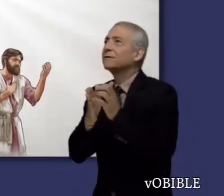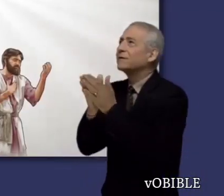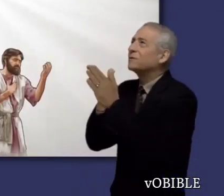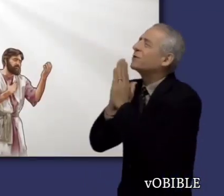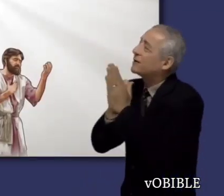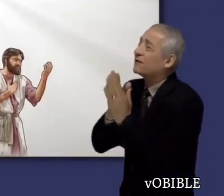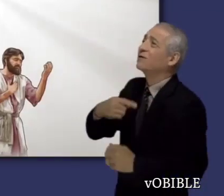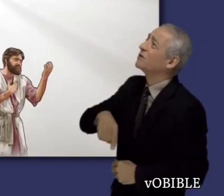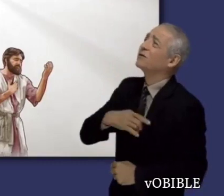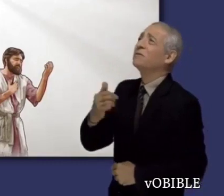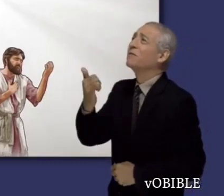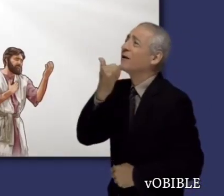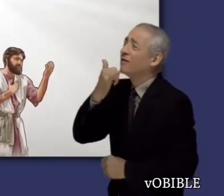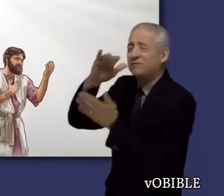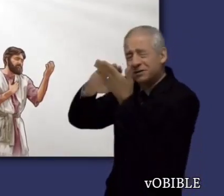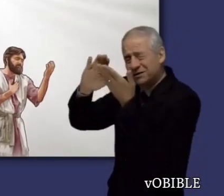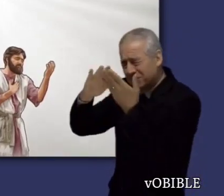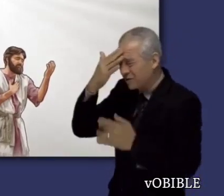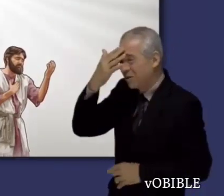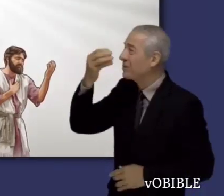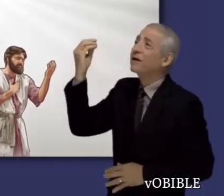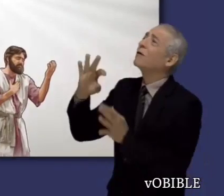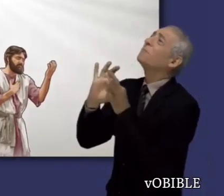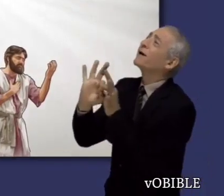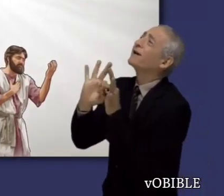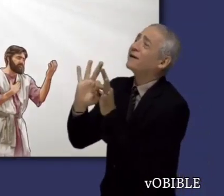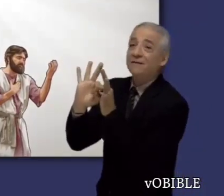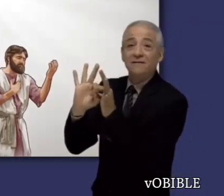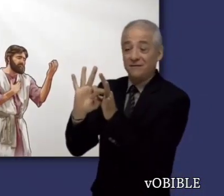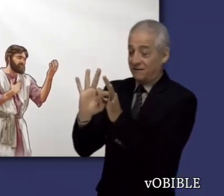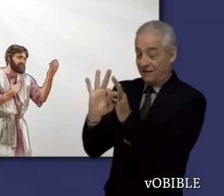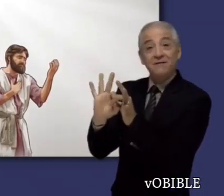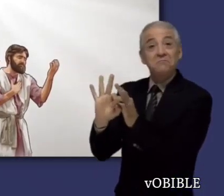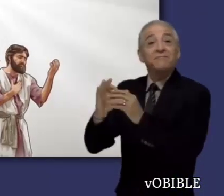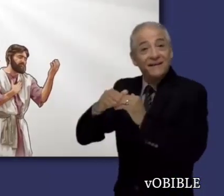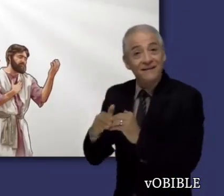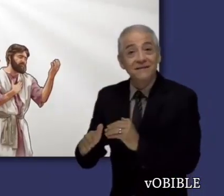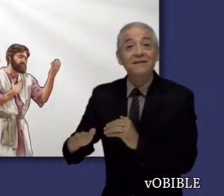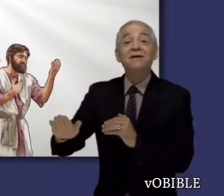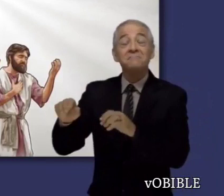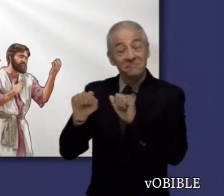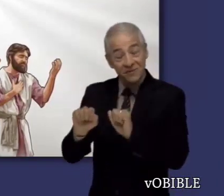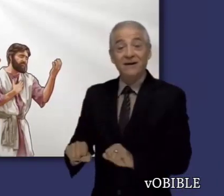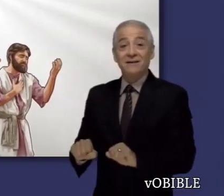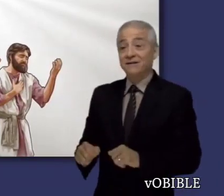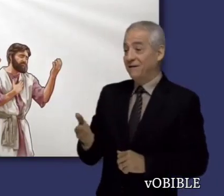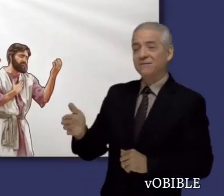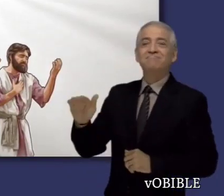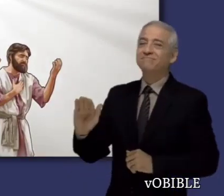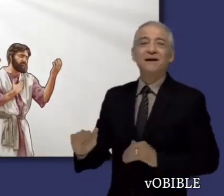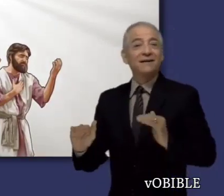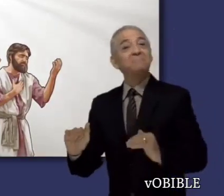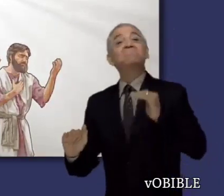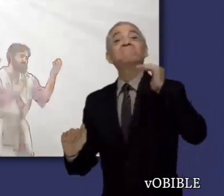el sistema para adorar a Jehová basado en el sacrificio de Cristo, nos ofrece todo lo necesario para tener una relación personal